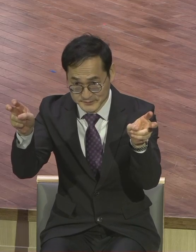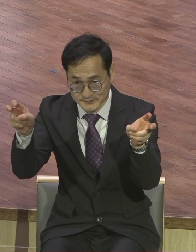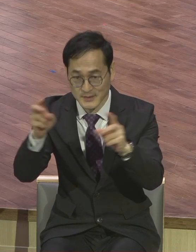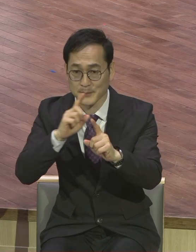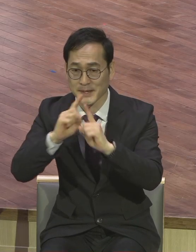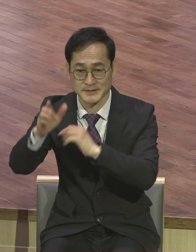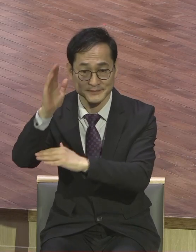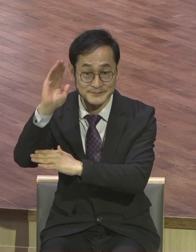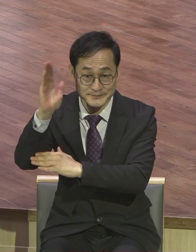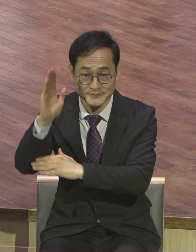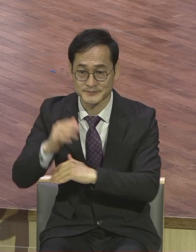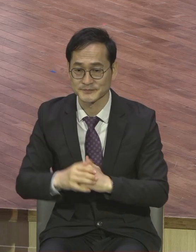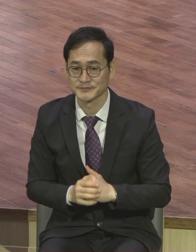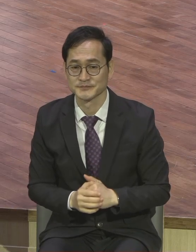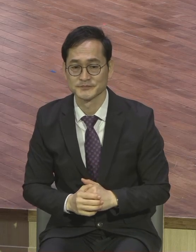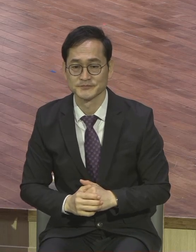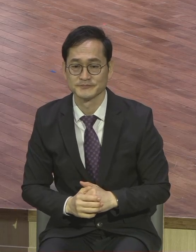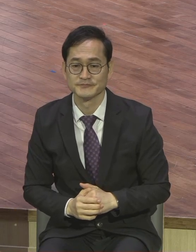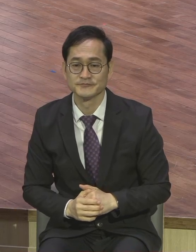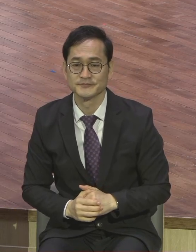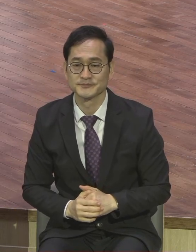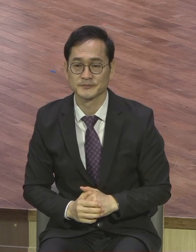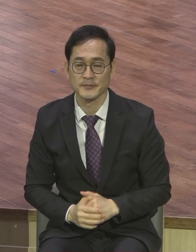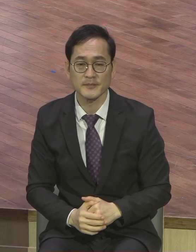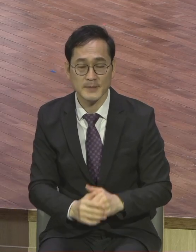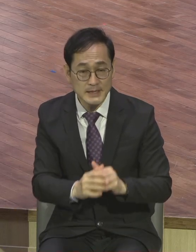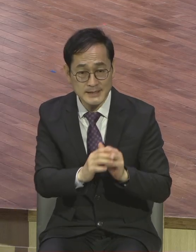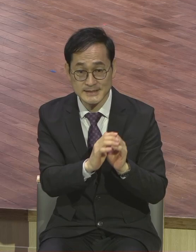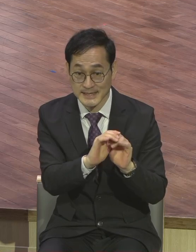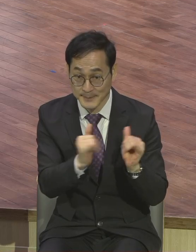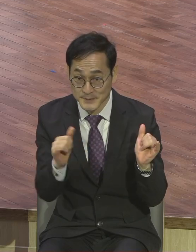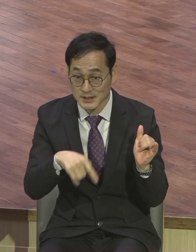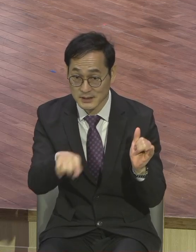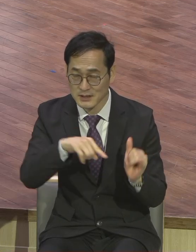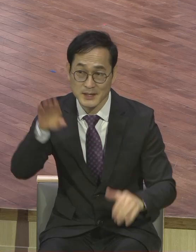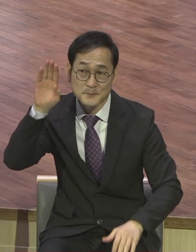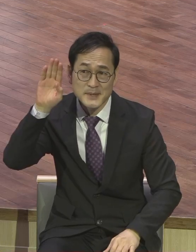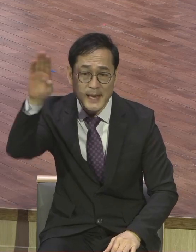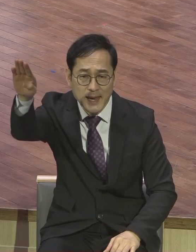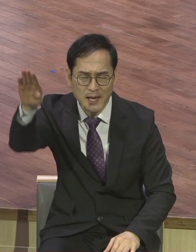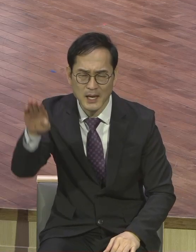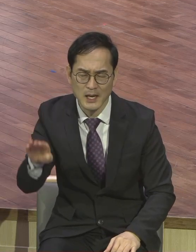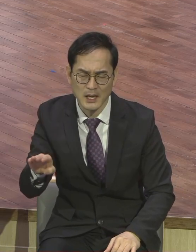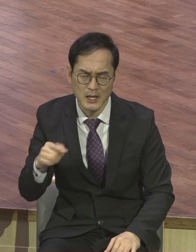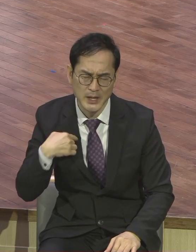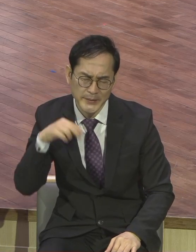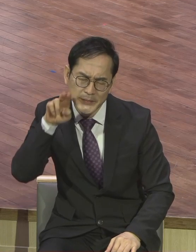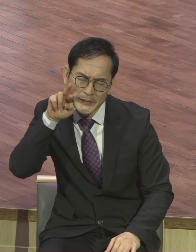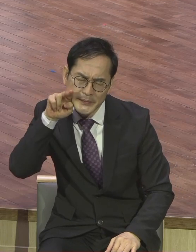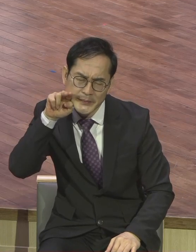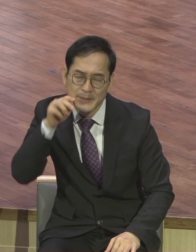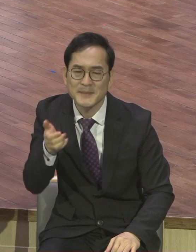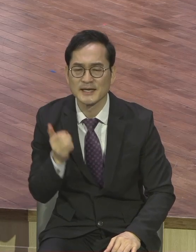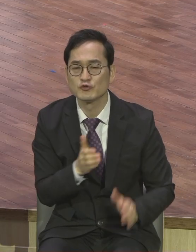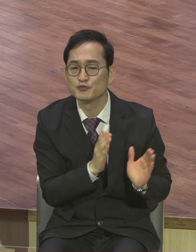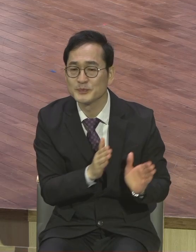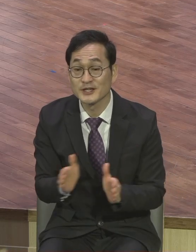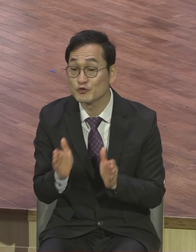드립니다. 사람들은 미래를 대비하기 위해서 여러 가지 대책을 세우면서